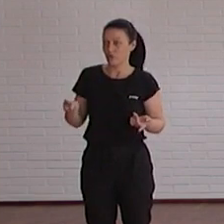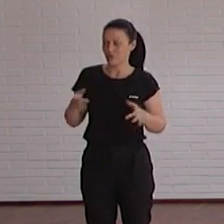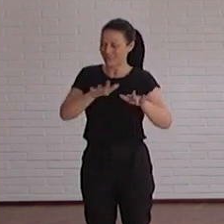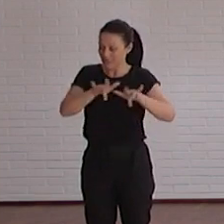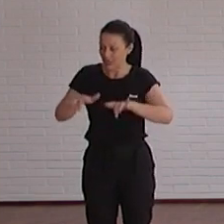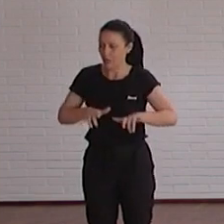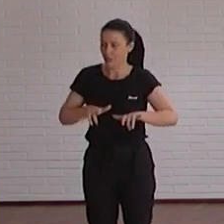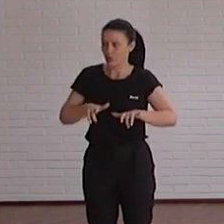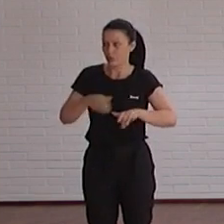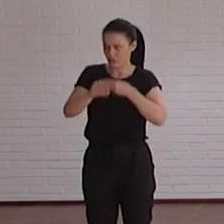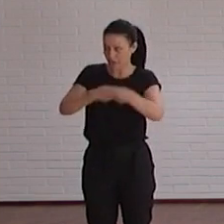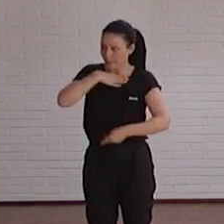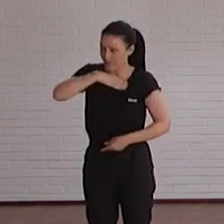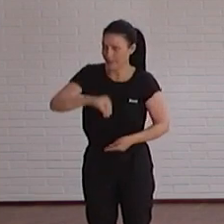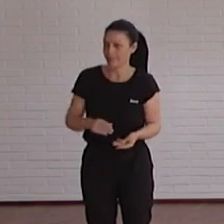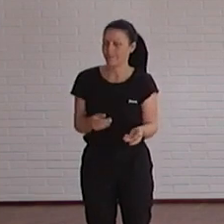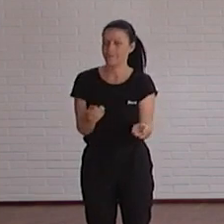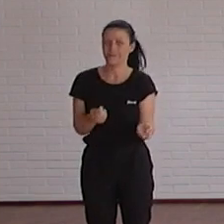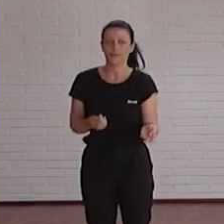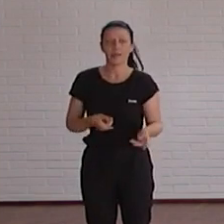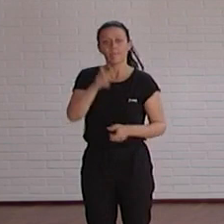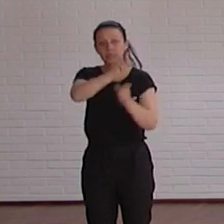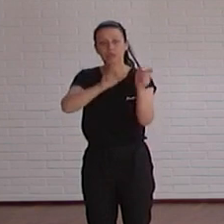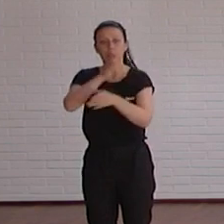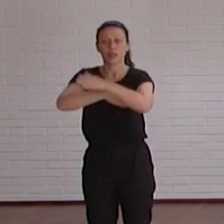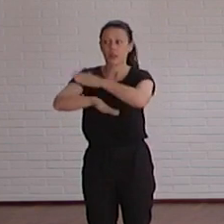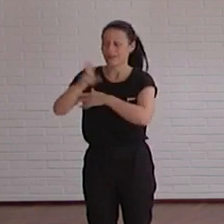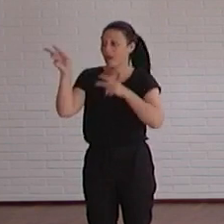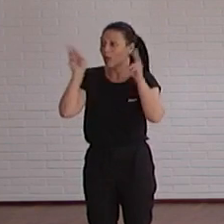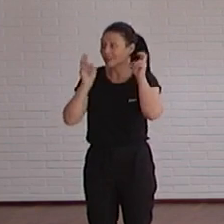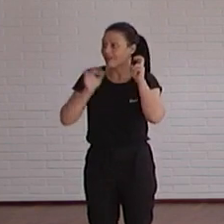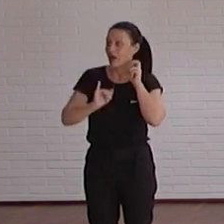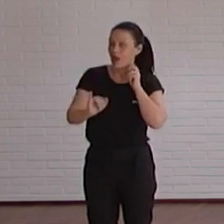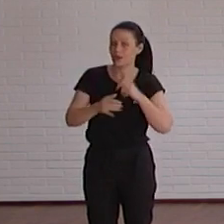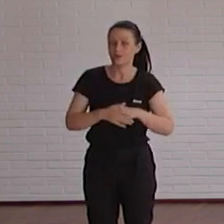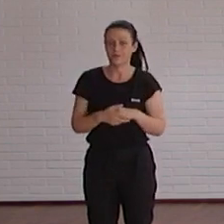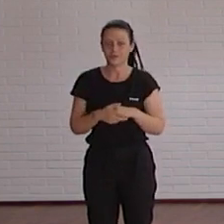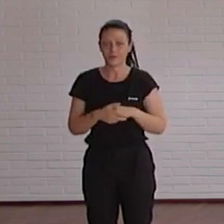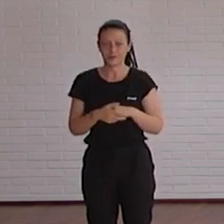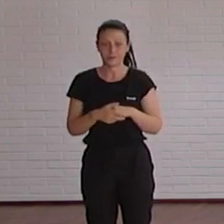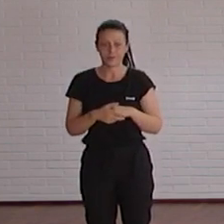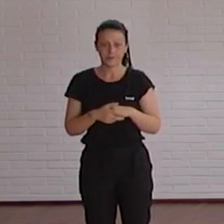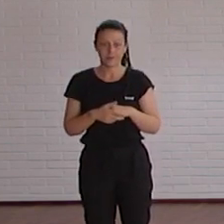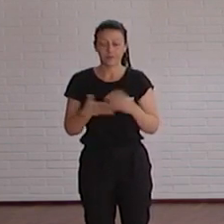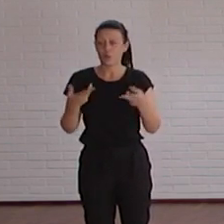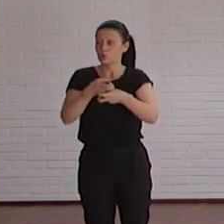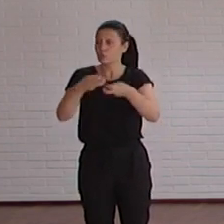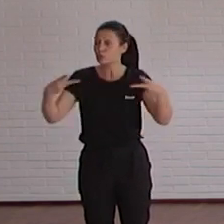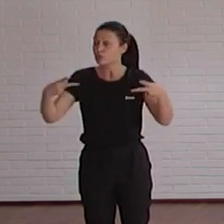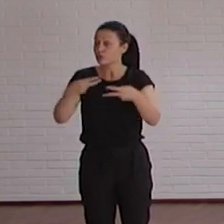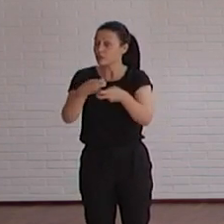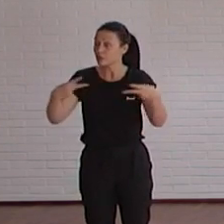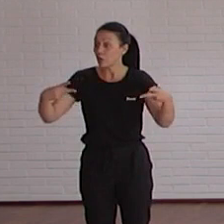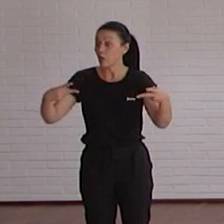teclado. Las personas que tienen alguna discapacidad auditiva pueden necesitar subtítulos en